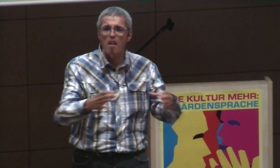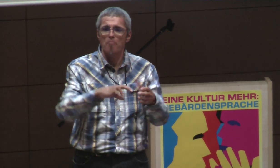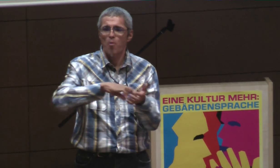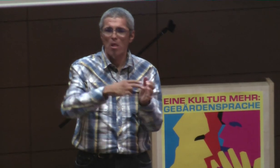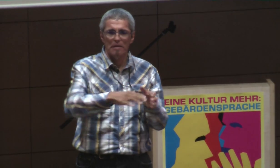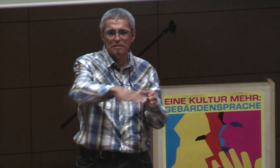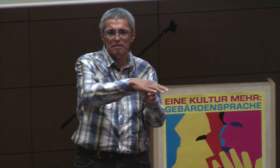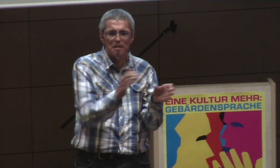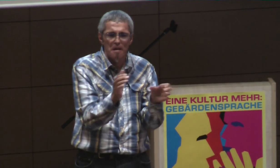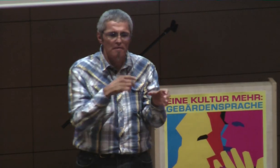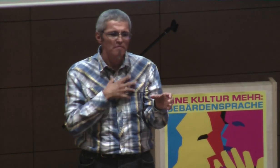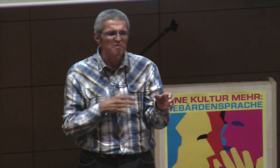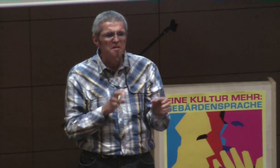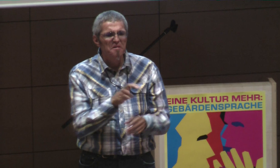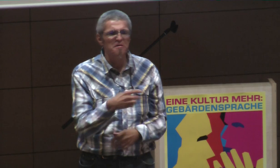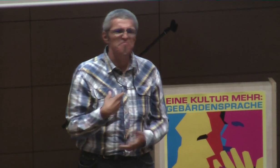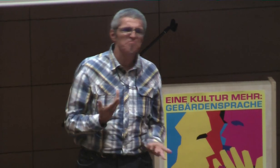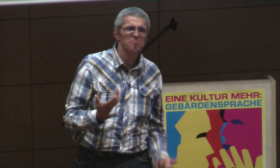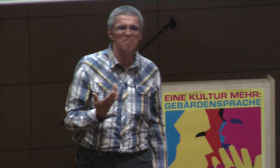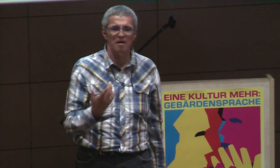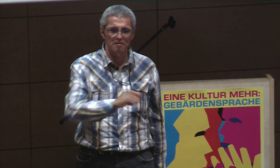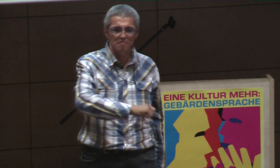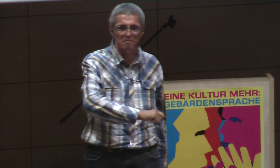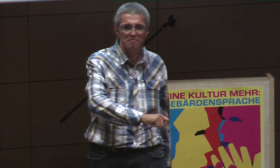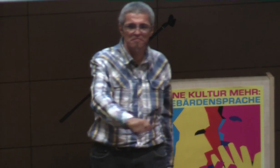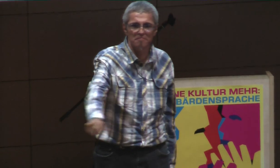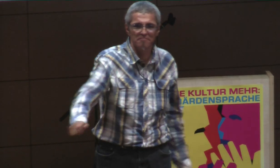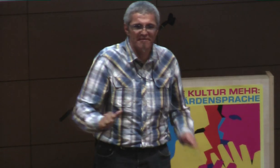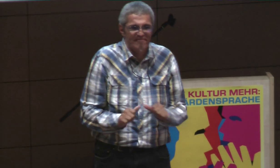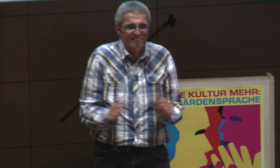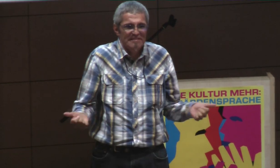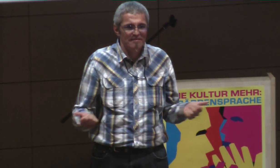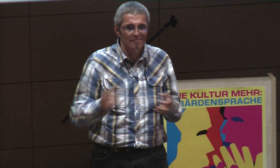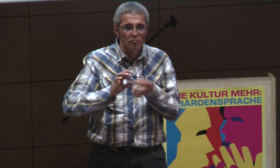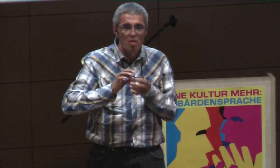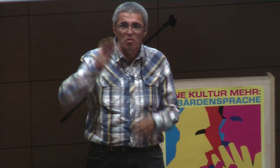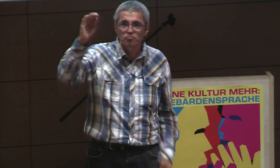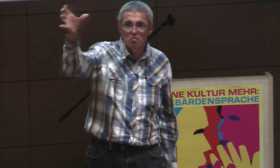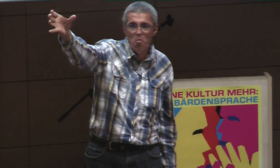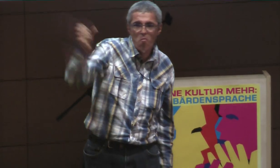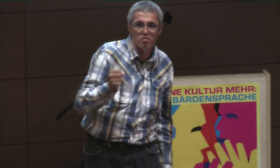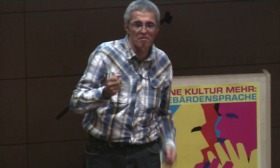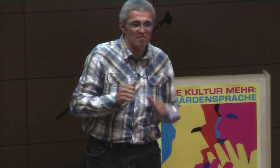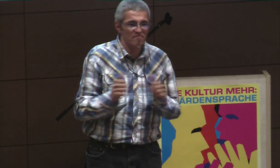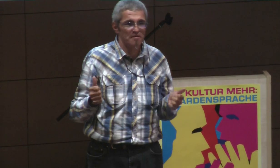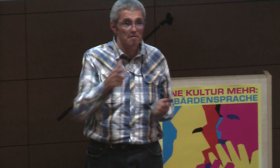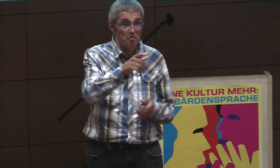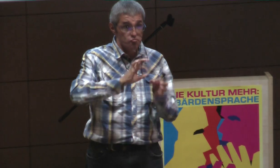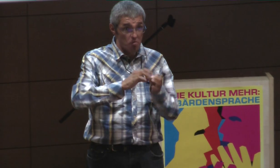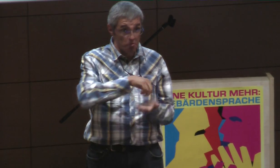ich, ich kann mir auch vorstellen, vielleicht in der kommunalen Politik irgendwie einzusteigen, oder so, irgendwie, aber wie, kann ich denn die Gouture aufmachen für mich,